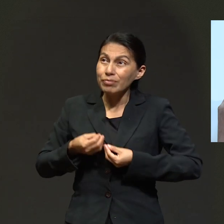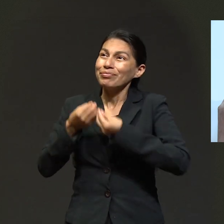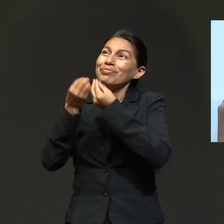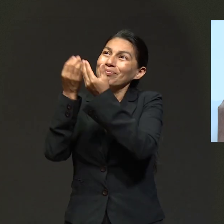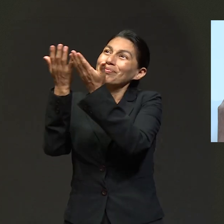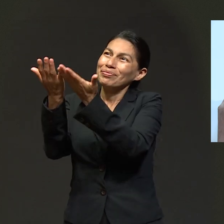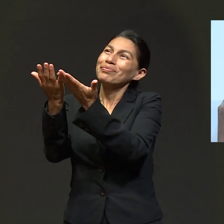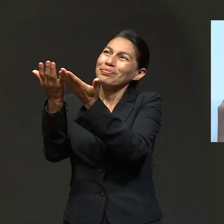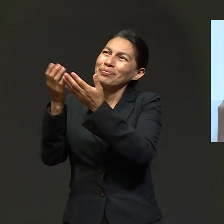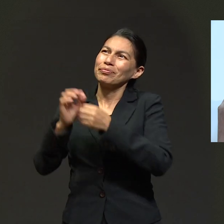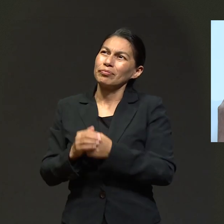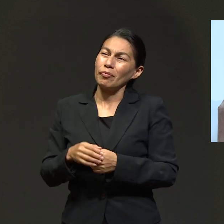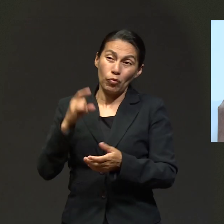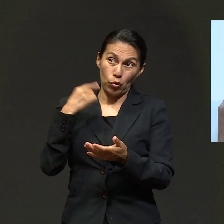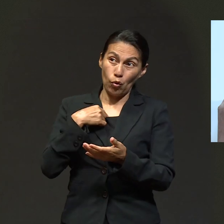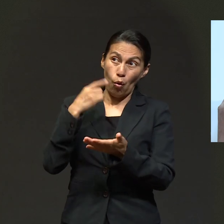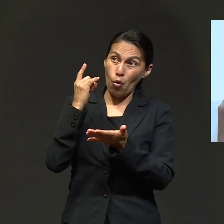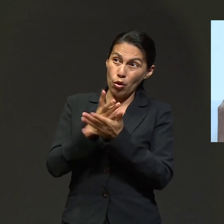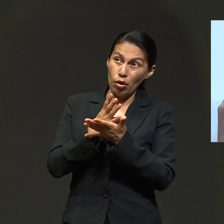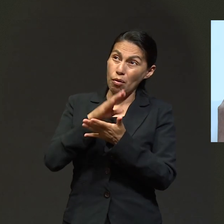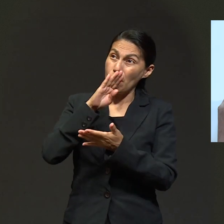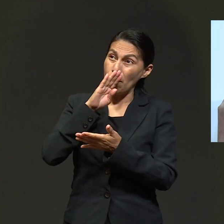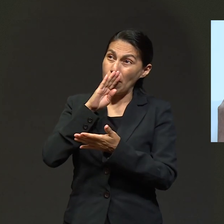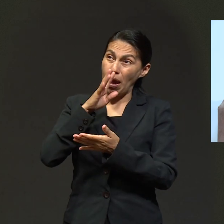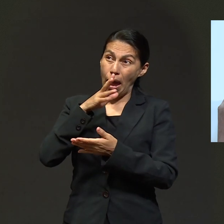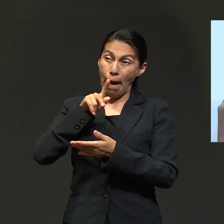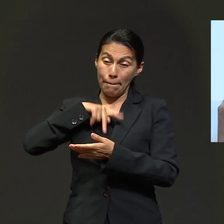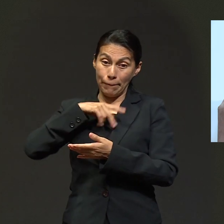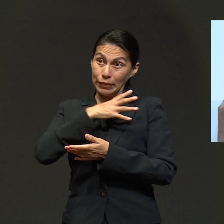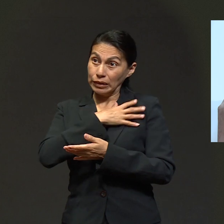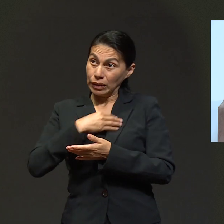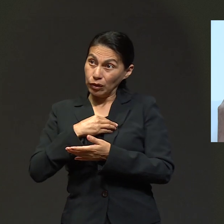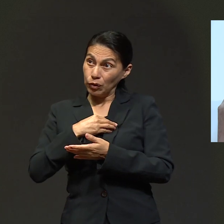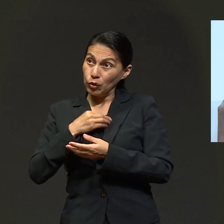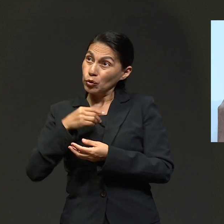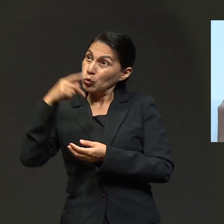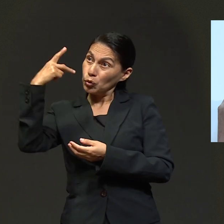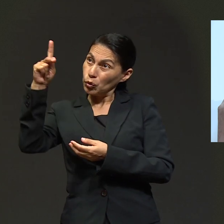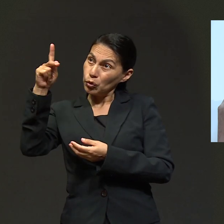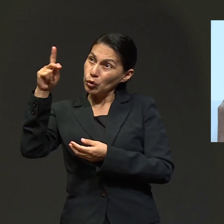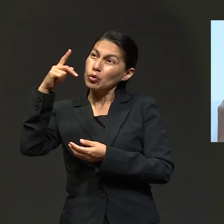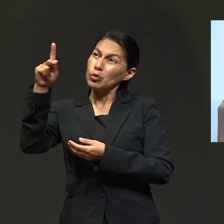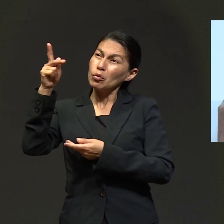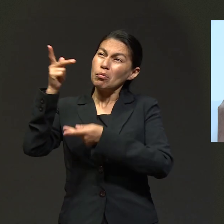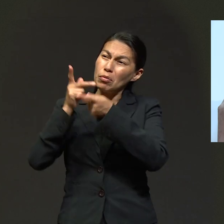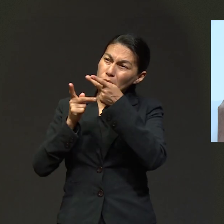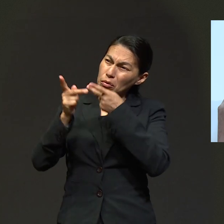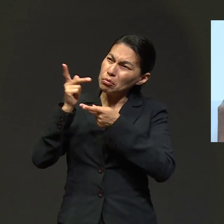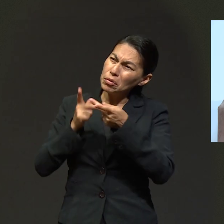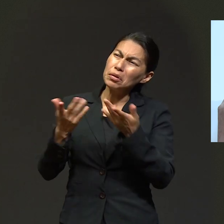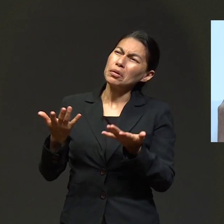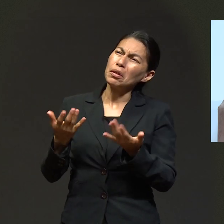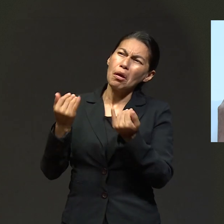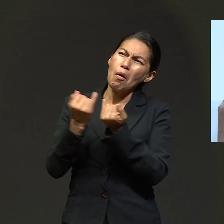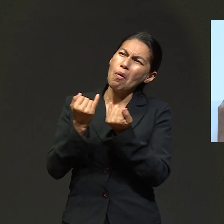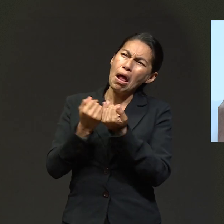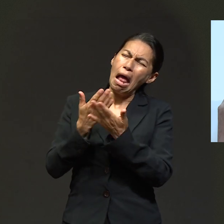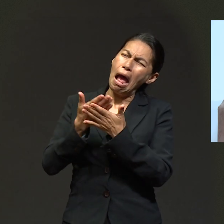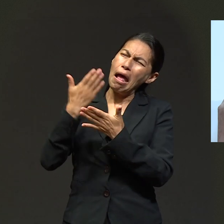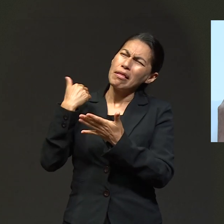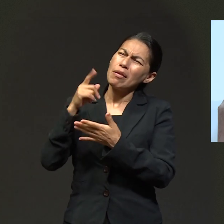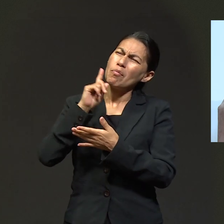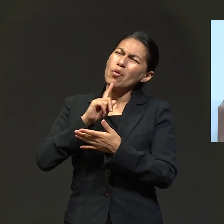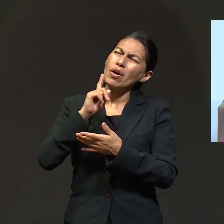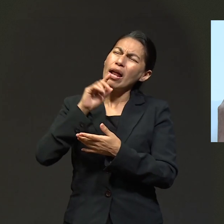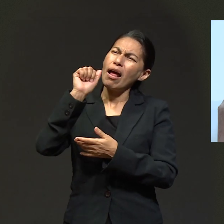tú me lo estás pidiendo, yo no te lo niego, porque yo solamente represento el papel de madre, pero es tuyo, son tus hijos que me has prestado a